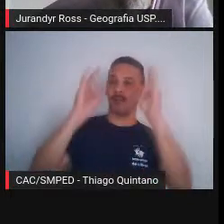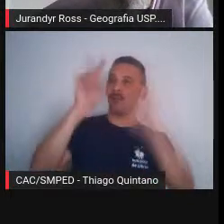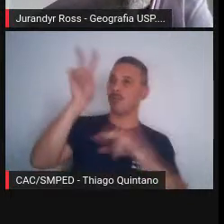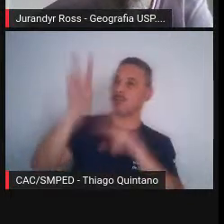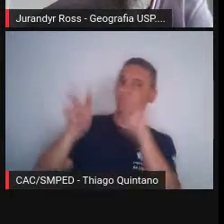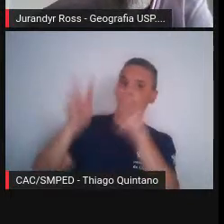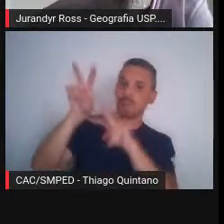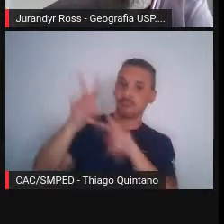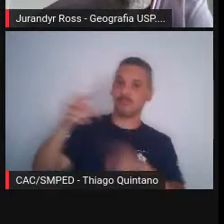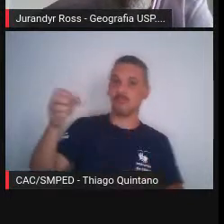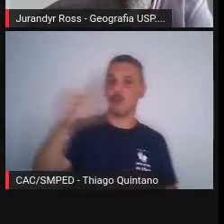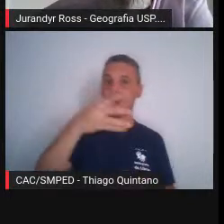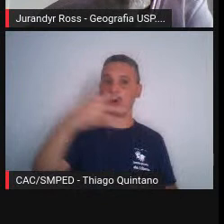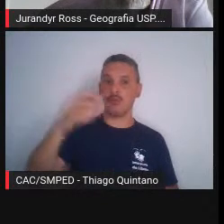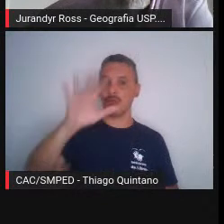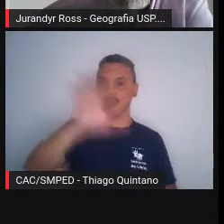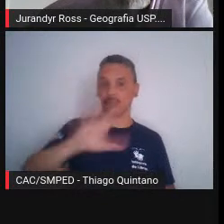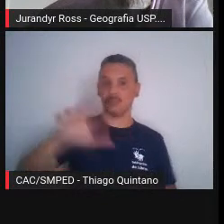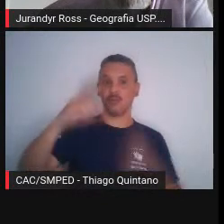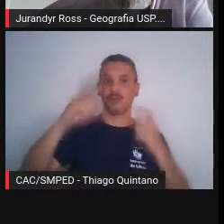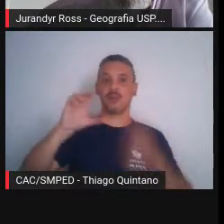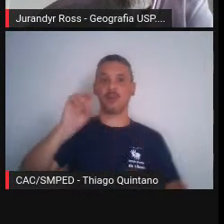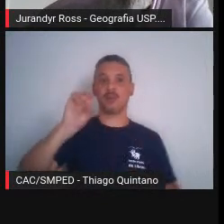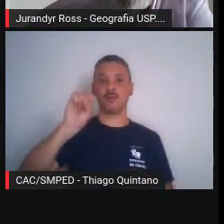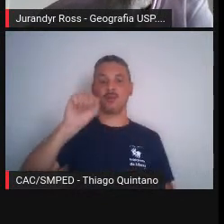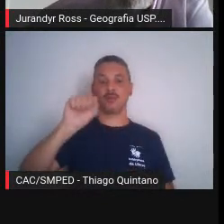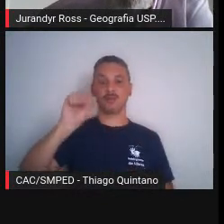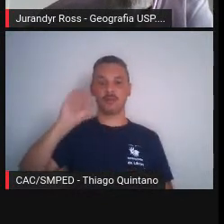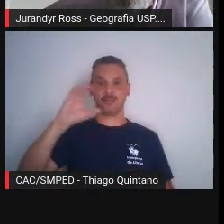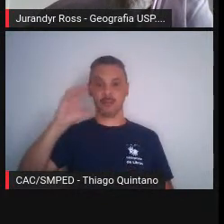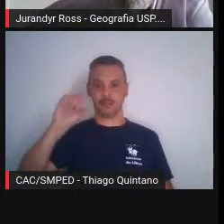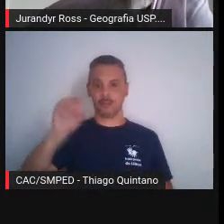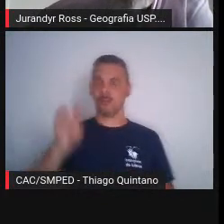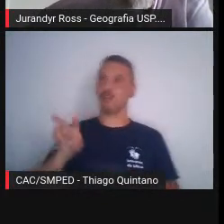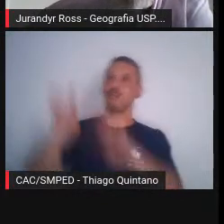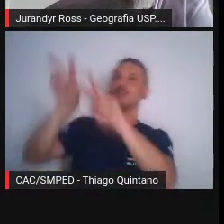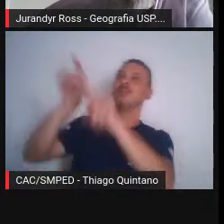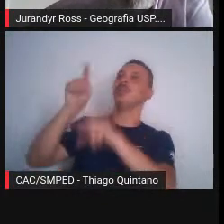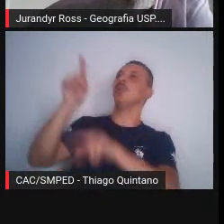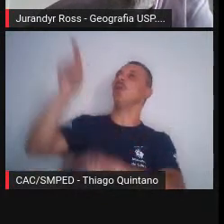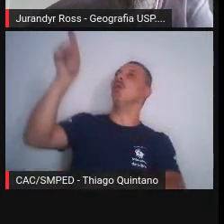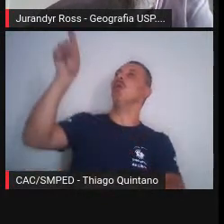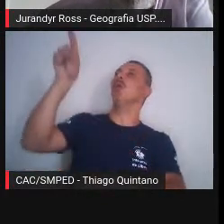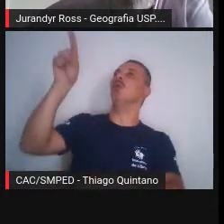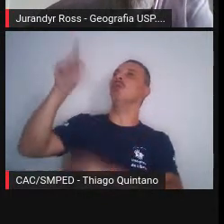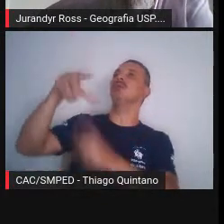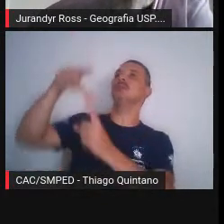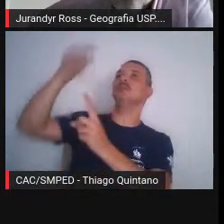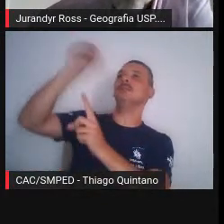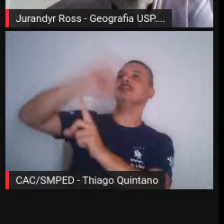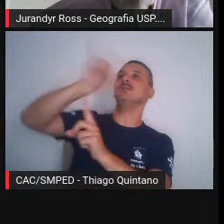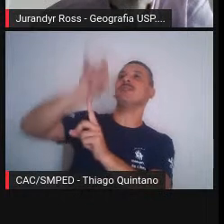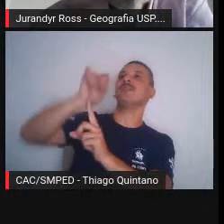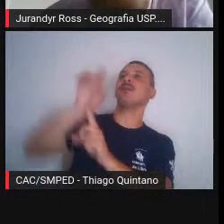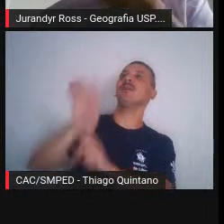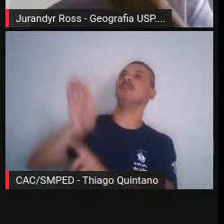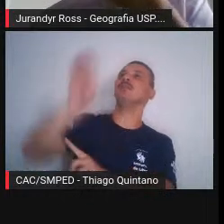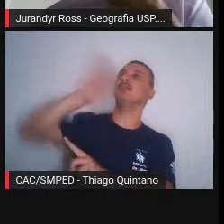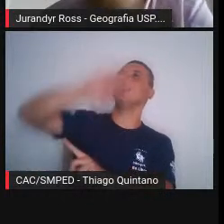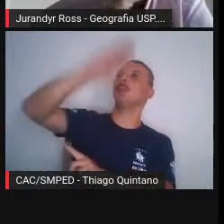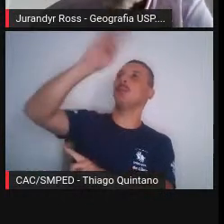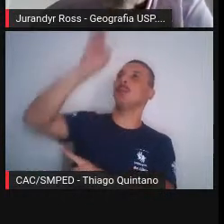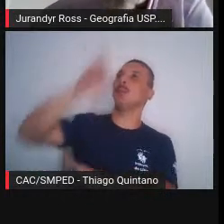novos prédios da região de Osasco, né? E o Pico do Jaraguá tá lá, a silhueta tá lá, toda lá, né?